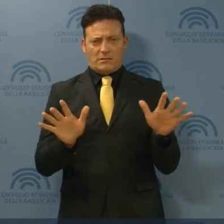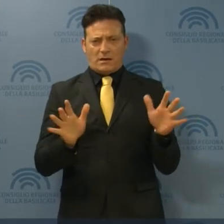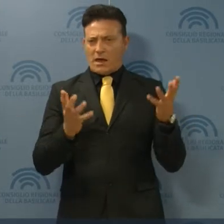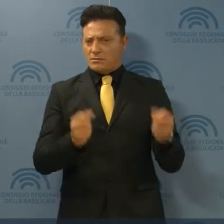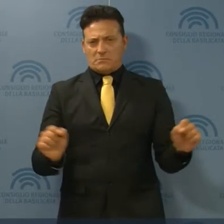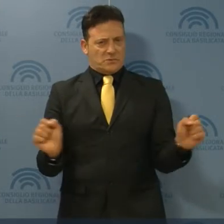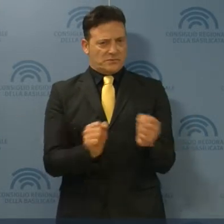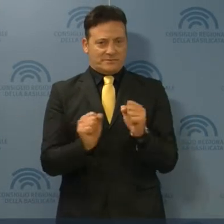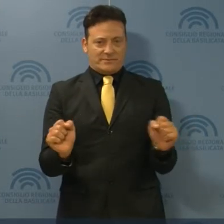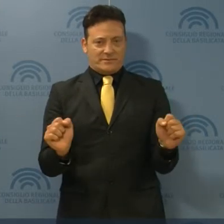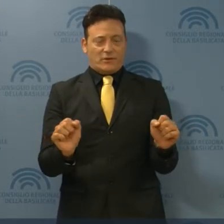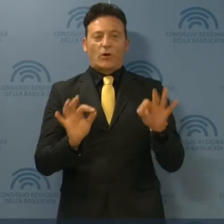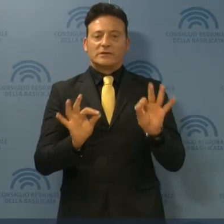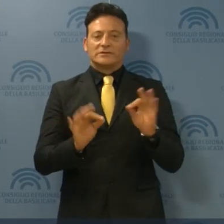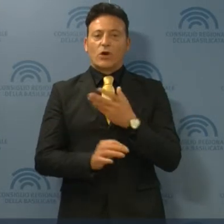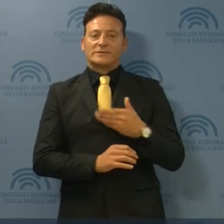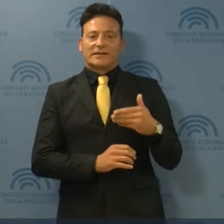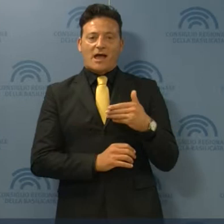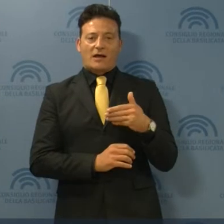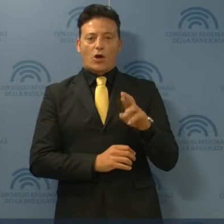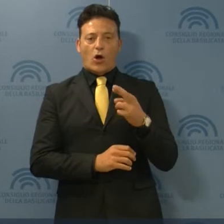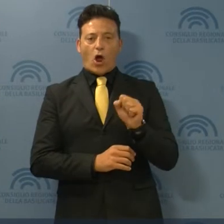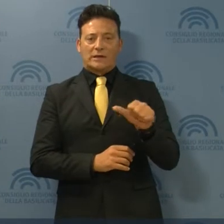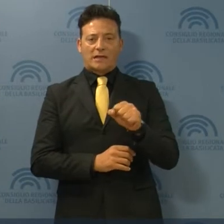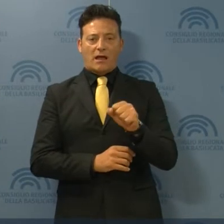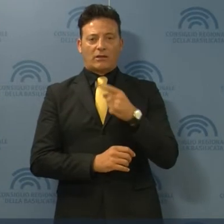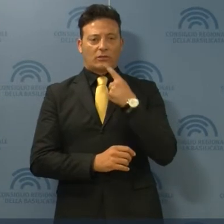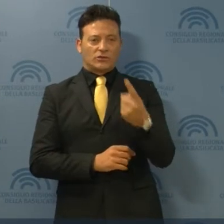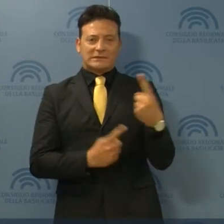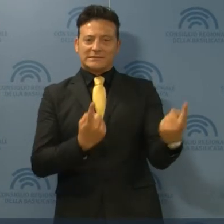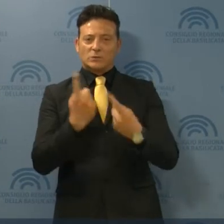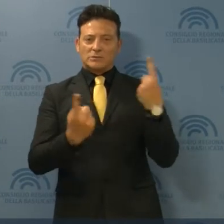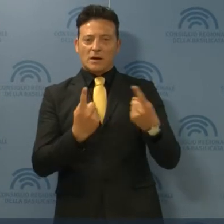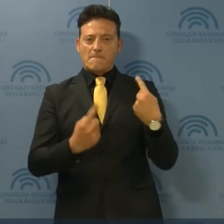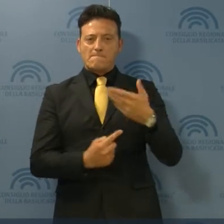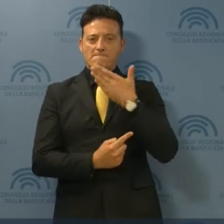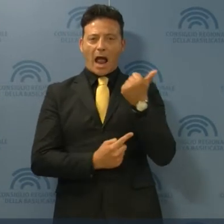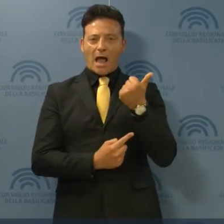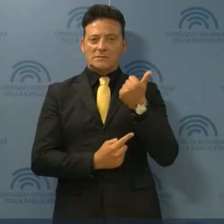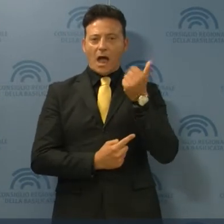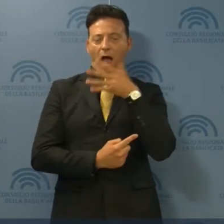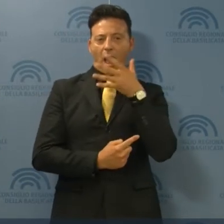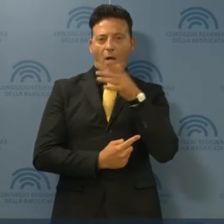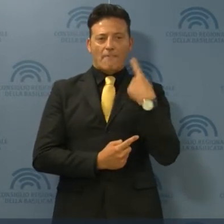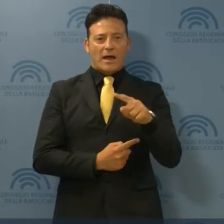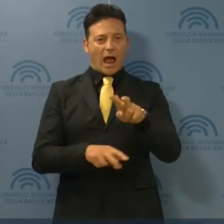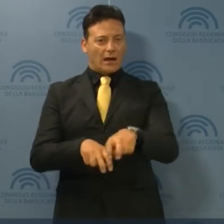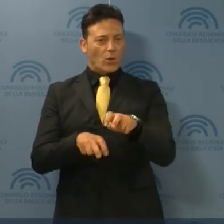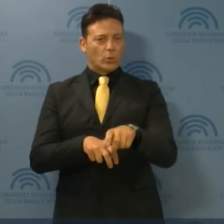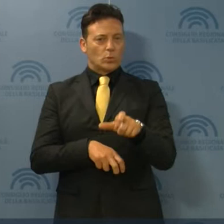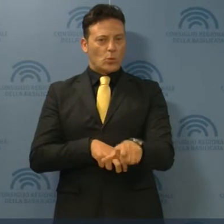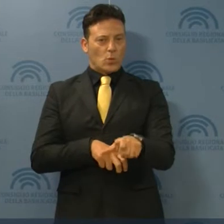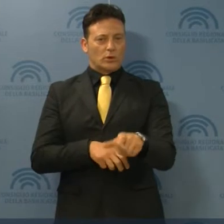paradossale. Così il consigliere Rosa definisce la vicenda della mancanza di acqua per irrigare